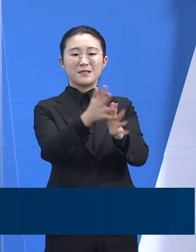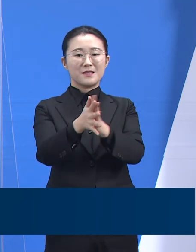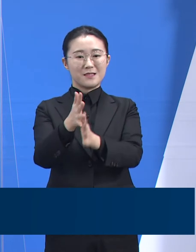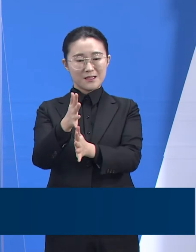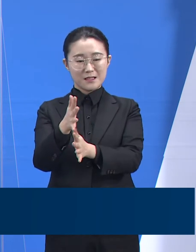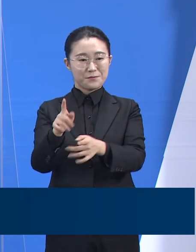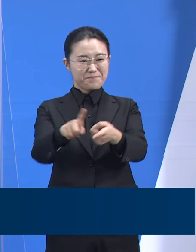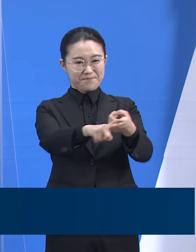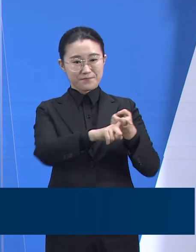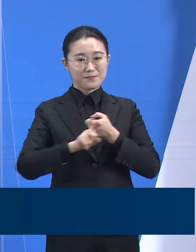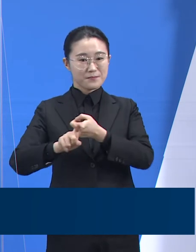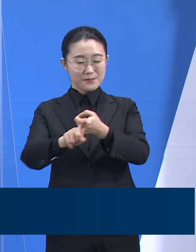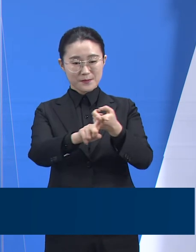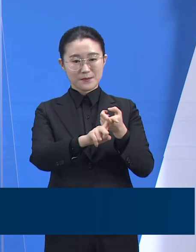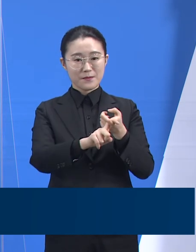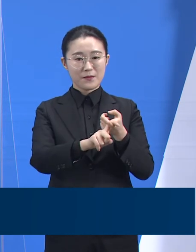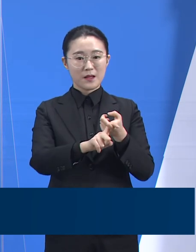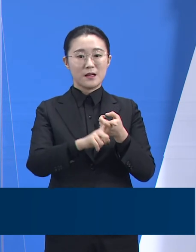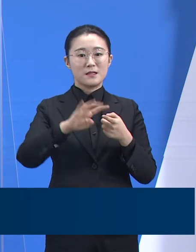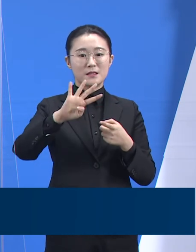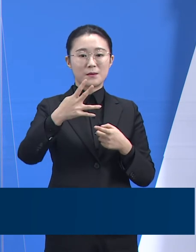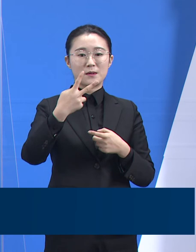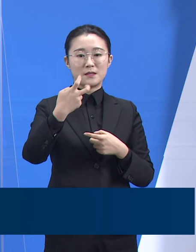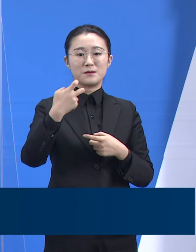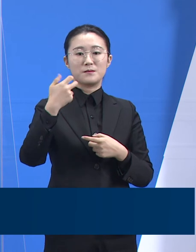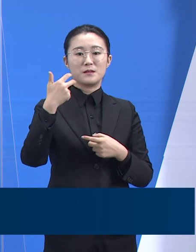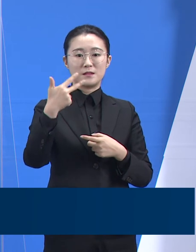463명의 환자들을 이송하였습니다.